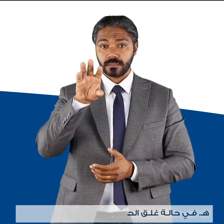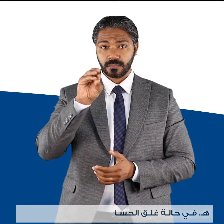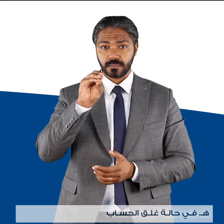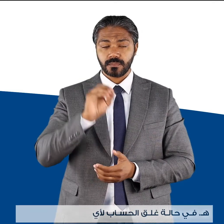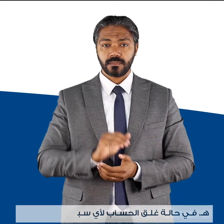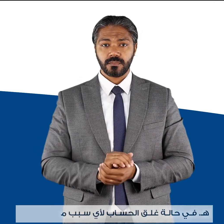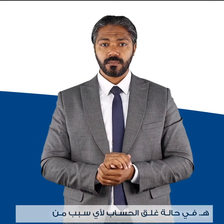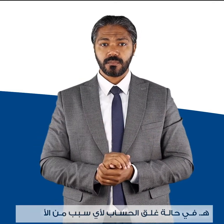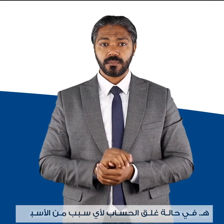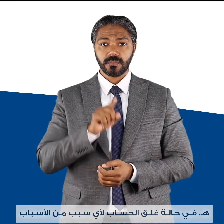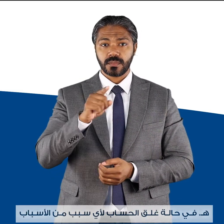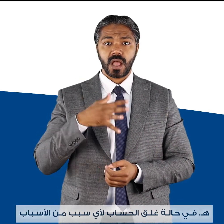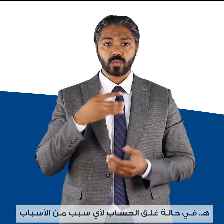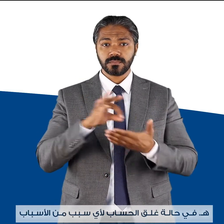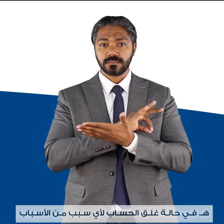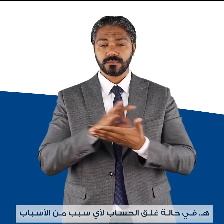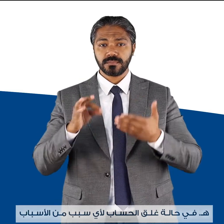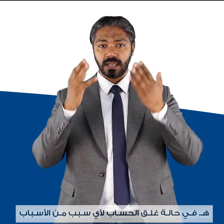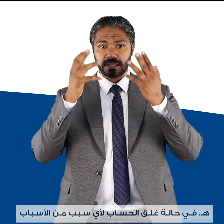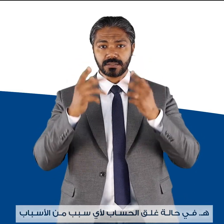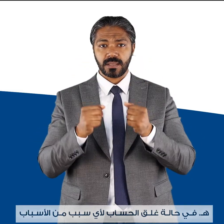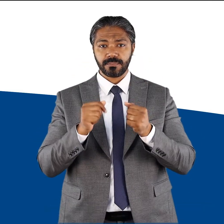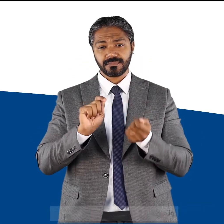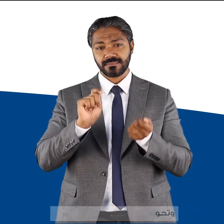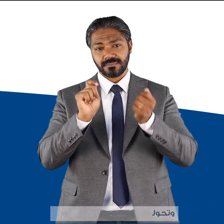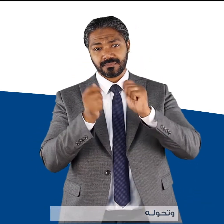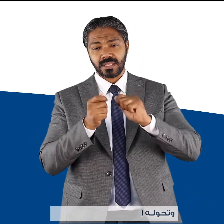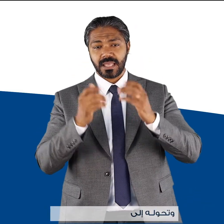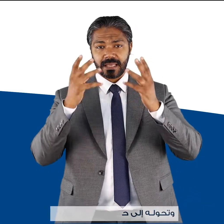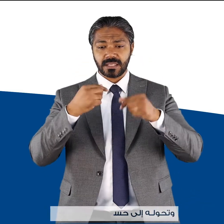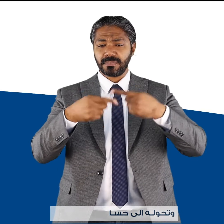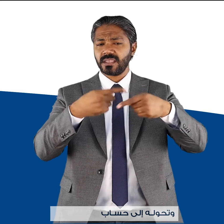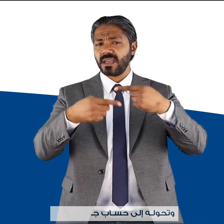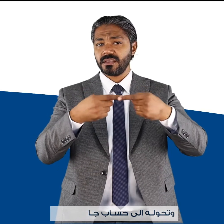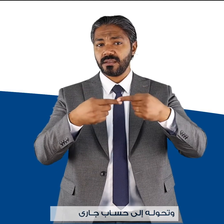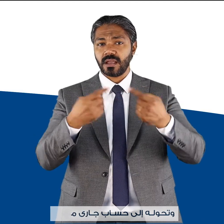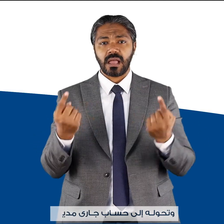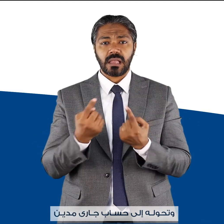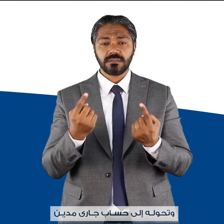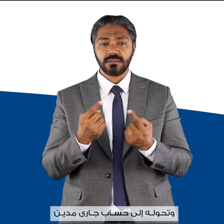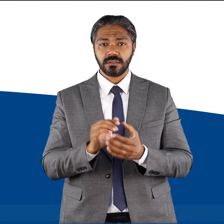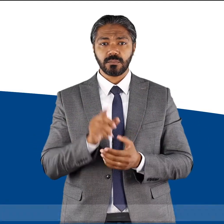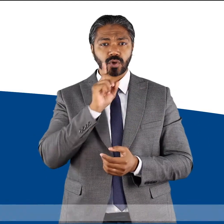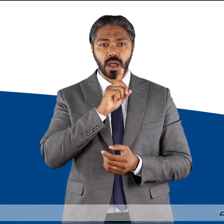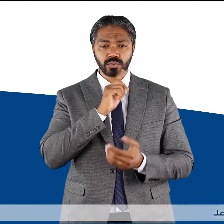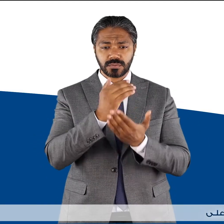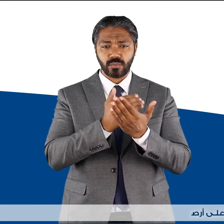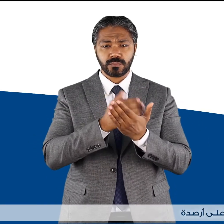حالة غلق الحساب لأي سبب من الأسباب وتحوله إلى حساب جاري مدين تسري على أرصدة